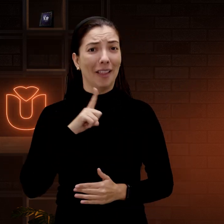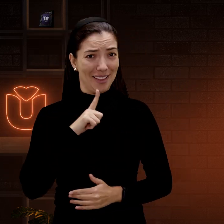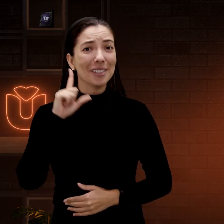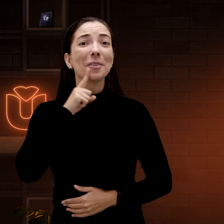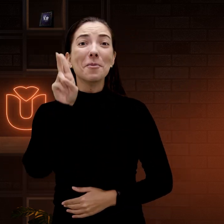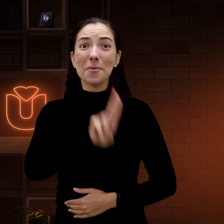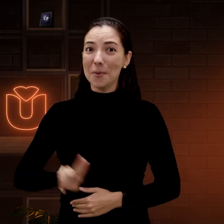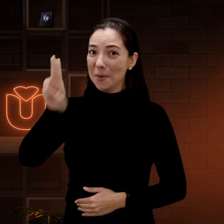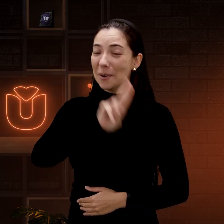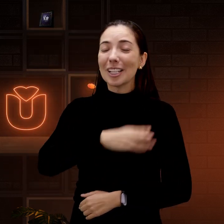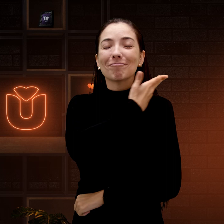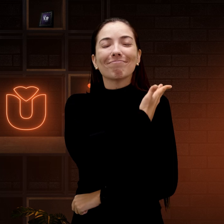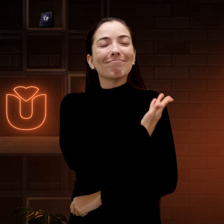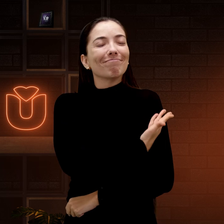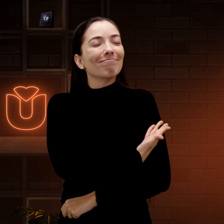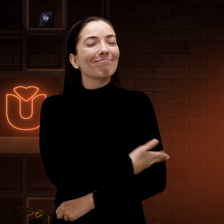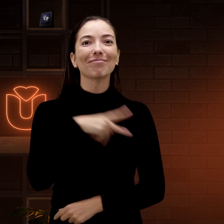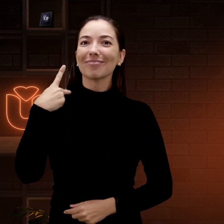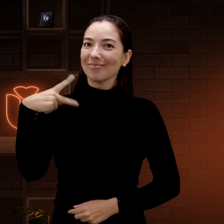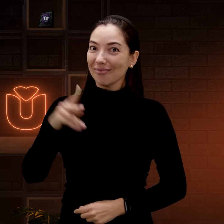surdos que usam esse tipo de despertador.